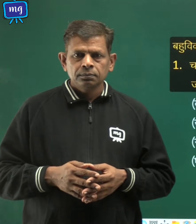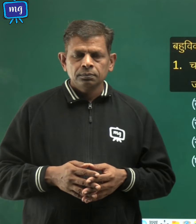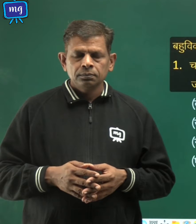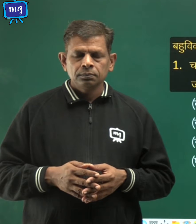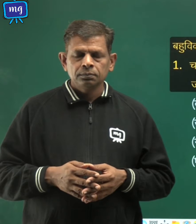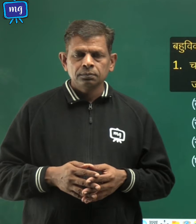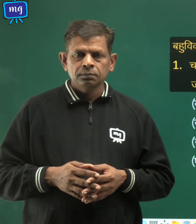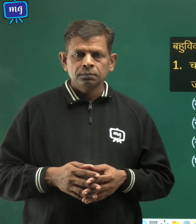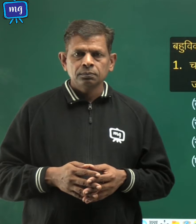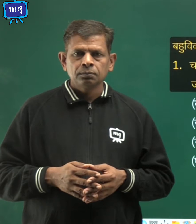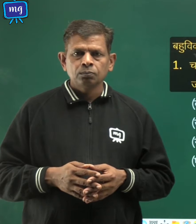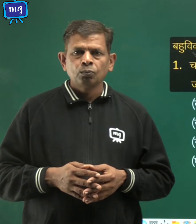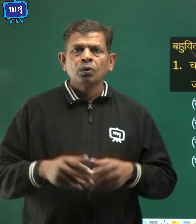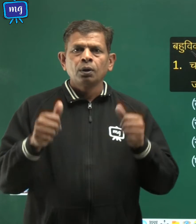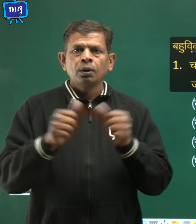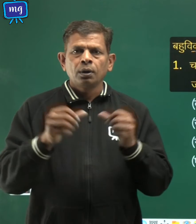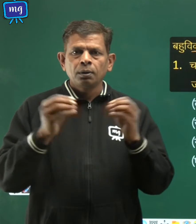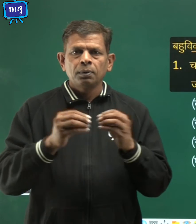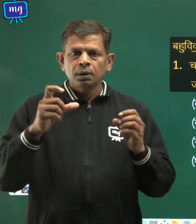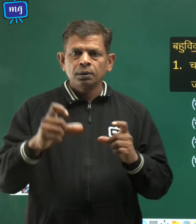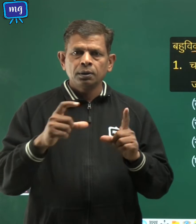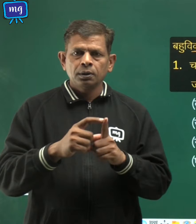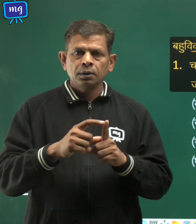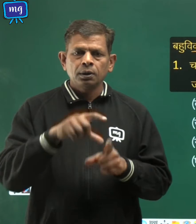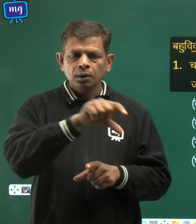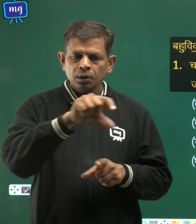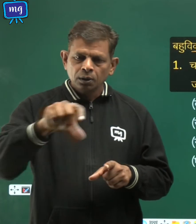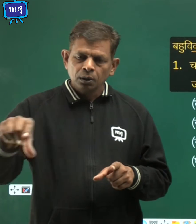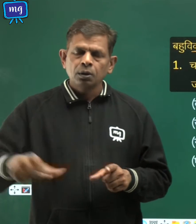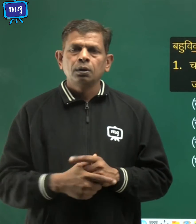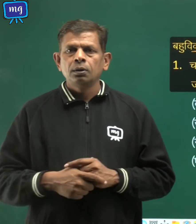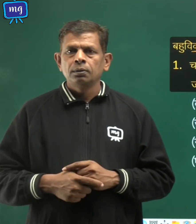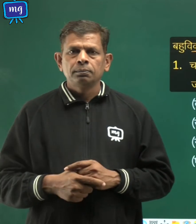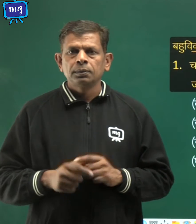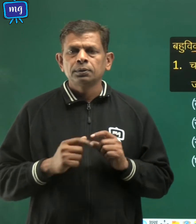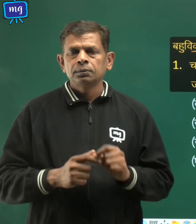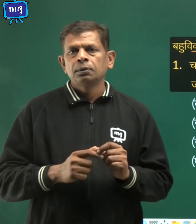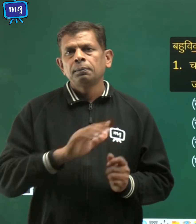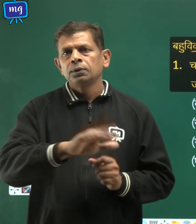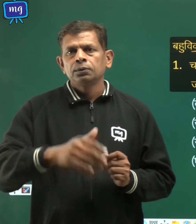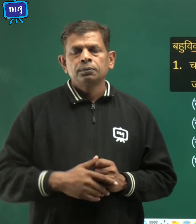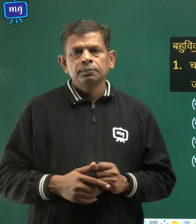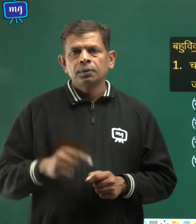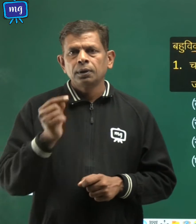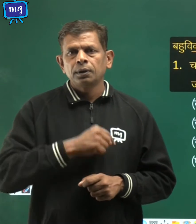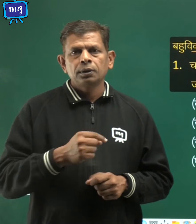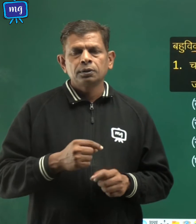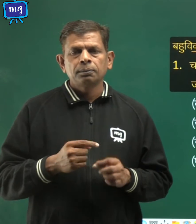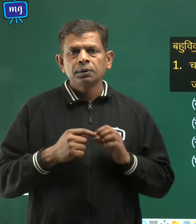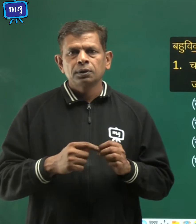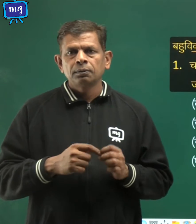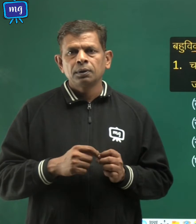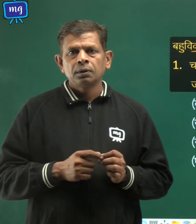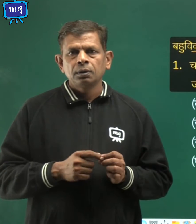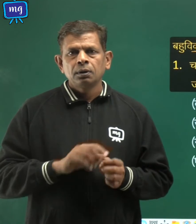बहु विकल्प ये प्रश्न बच्चो इस प्रश्न में